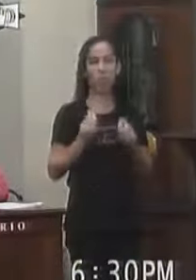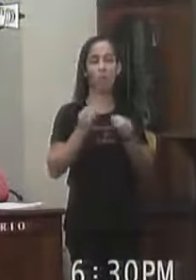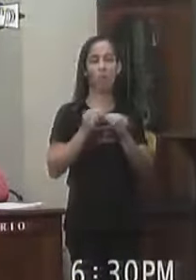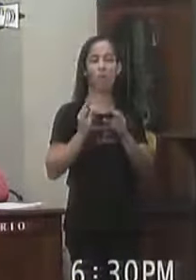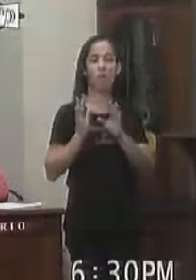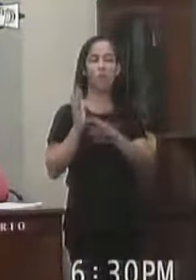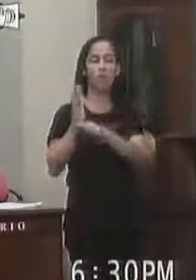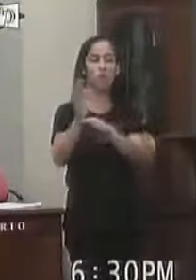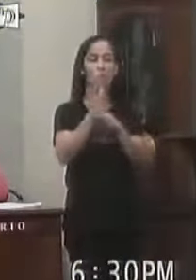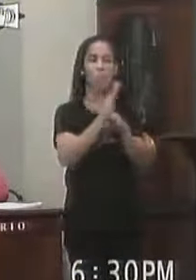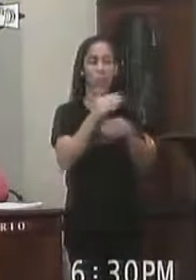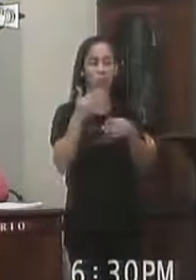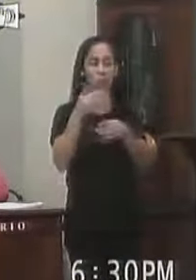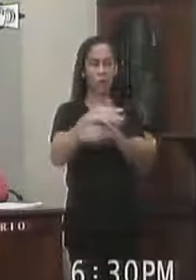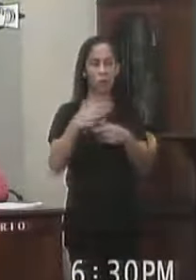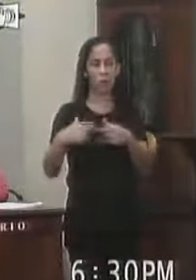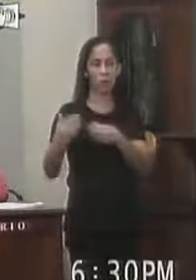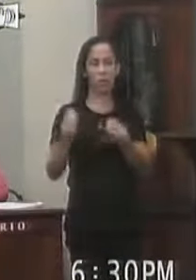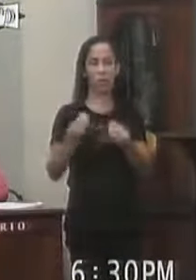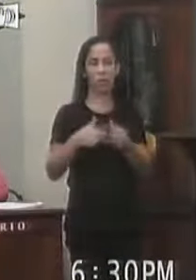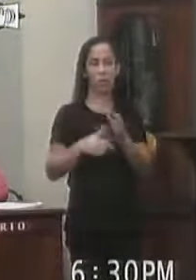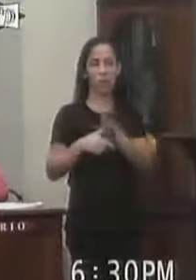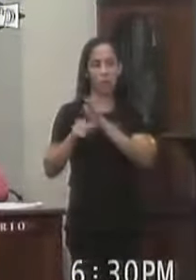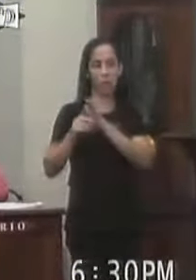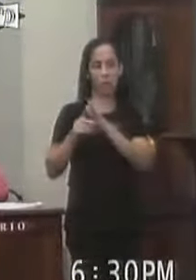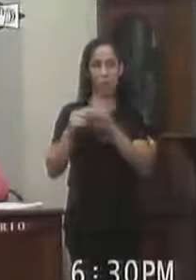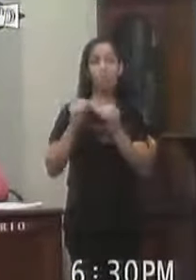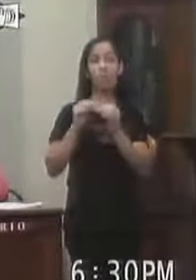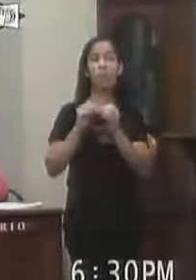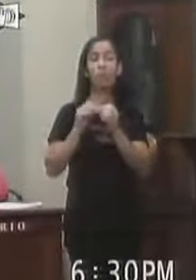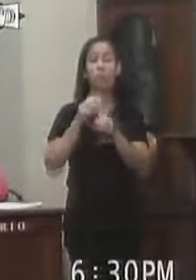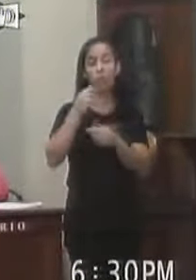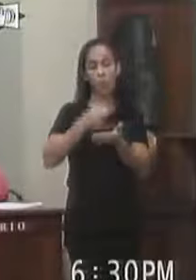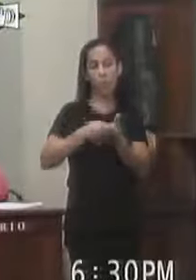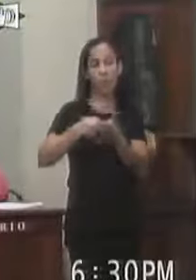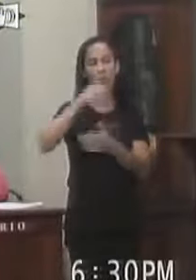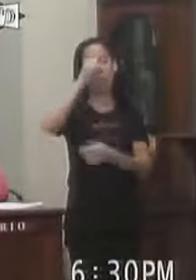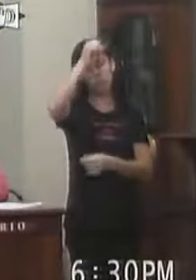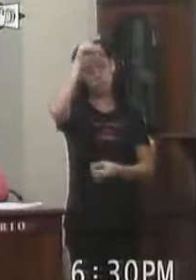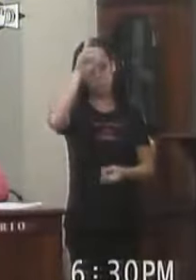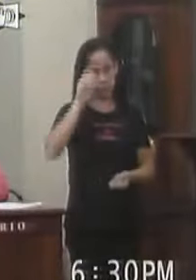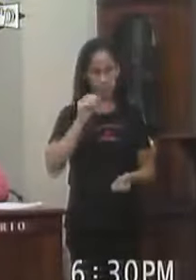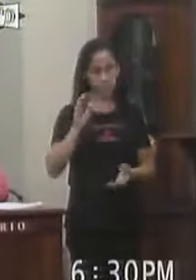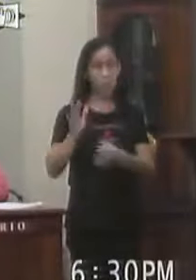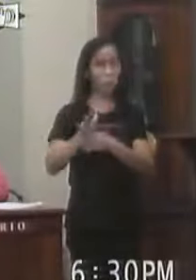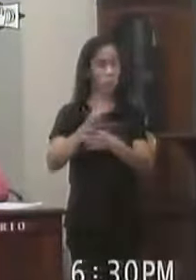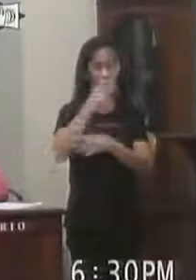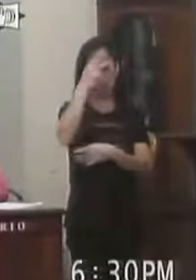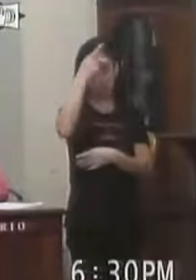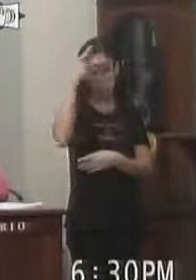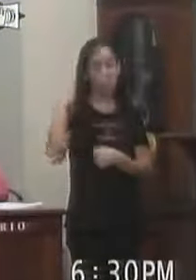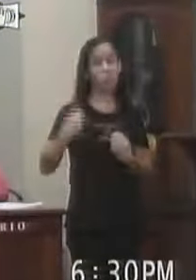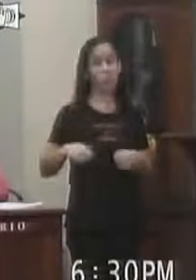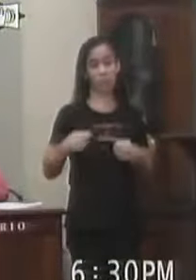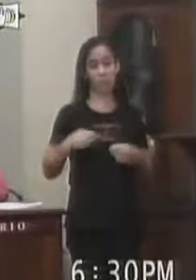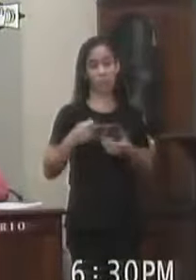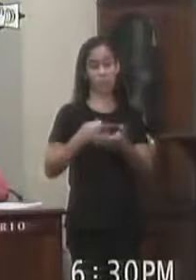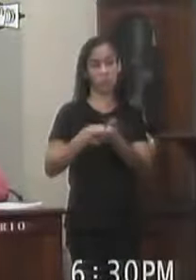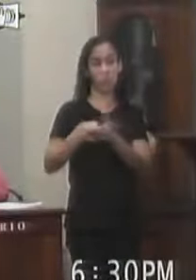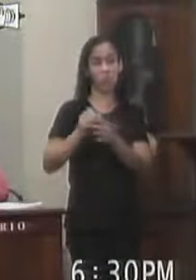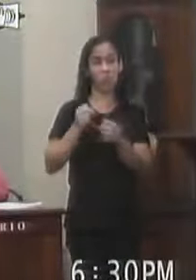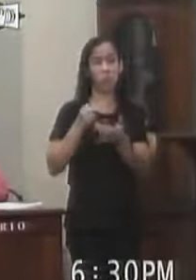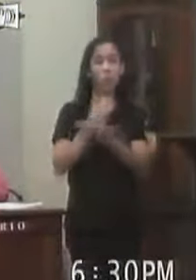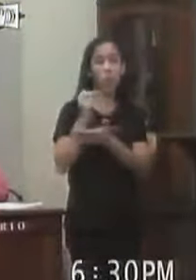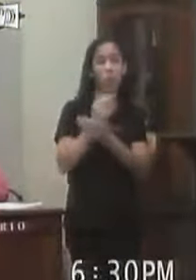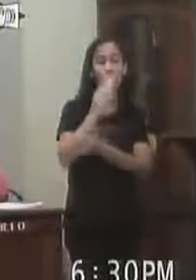Eventual Em ambas as unidades Um dos princípios Do poder legislativo Vai atuar na parte Fiscalizadora Desta forma Peça íntegra Do citado